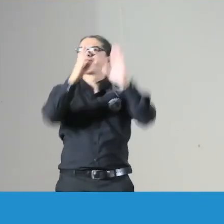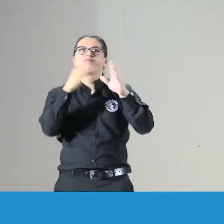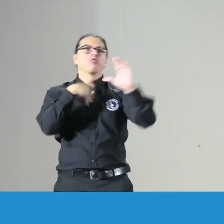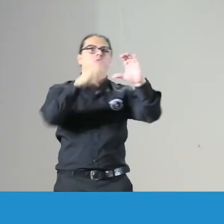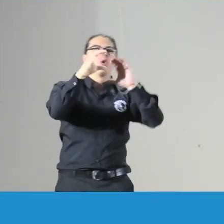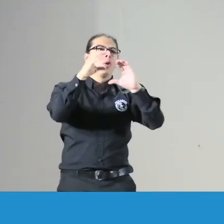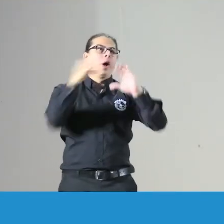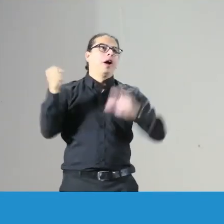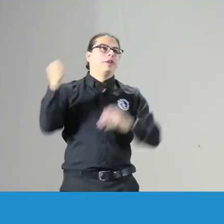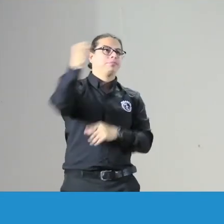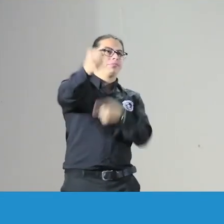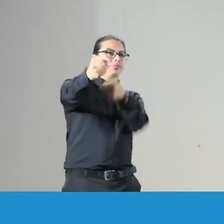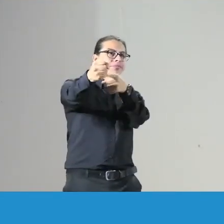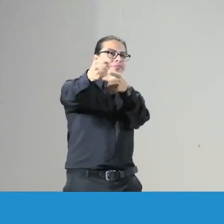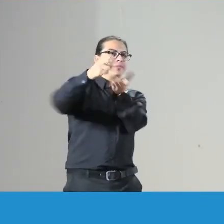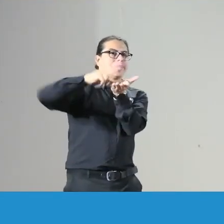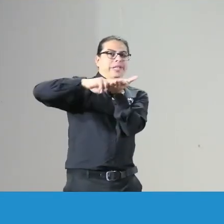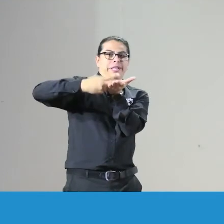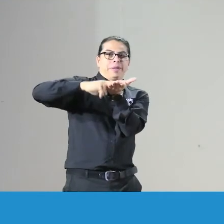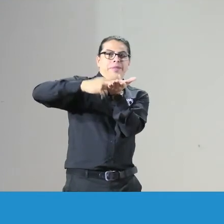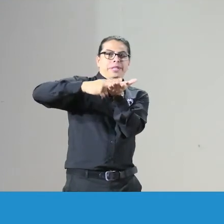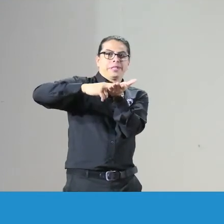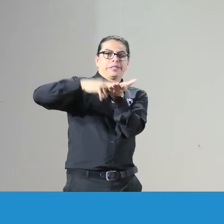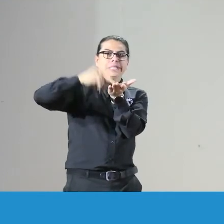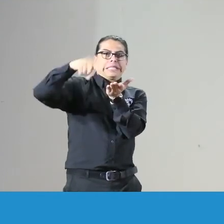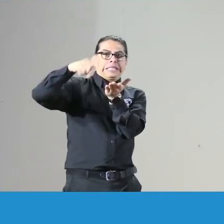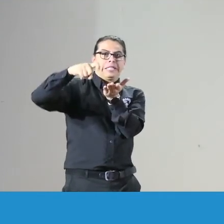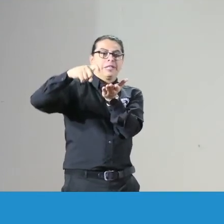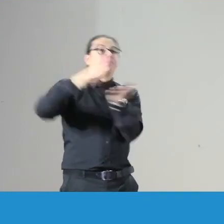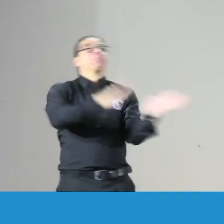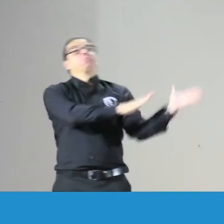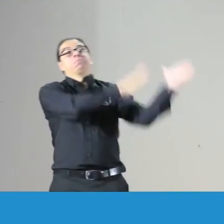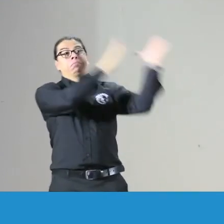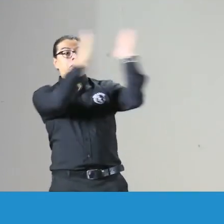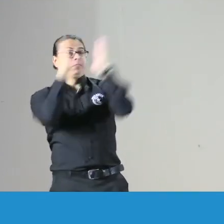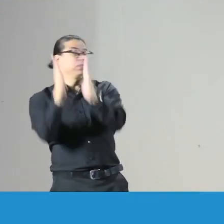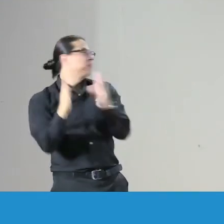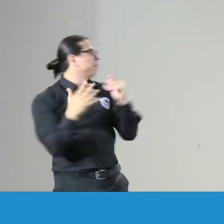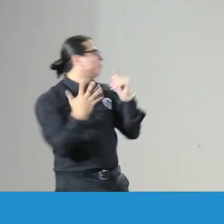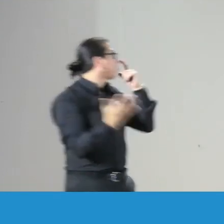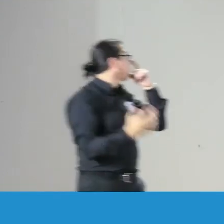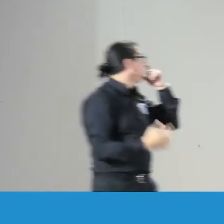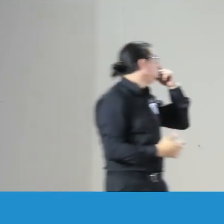personas sordas a la comunicación para la comunicación entonces entra en internet